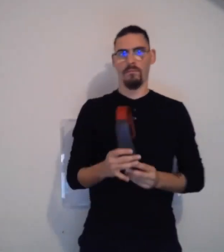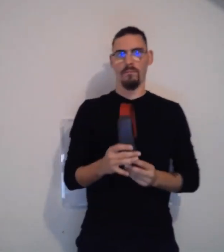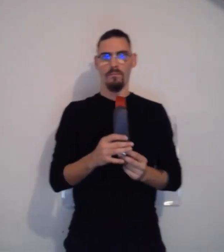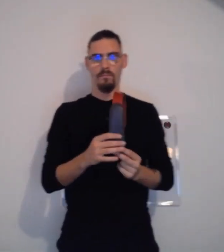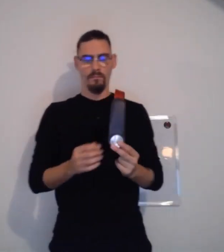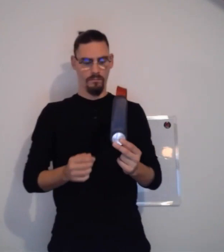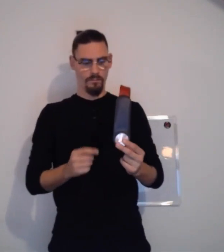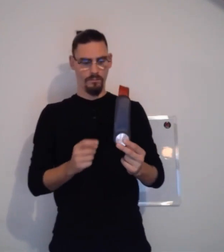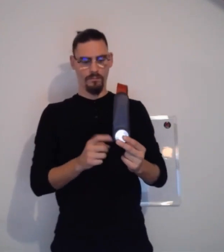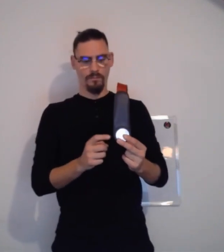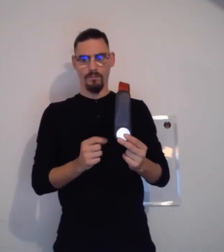Voici.